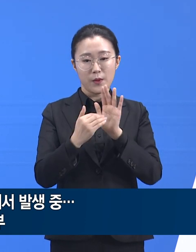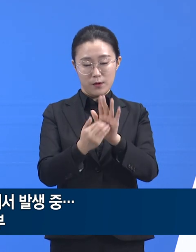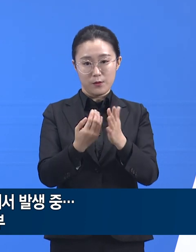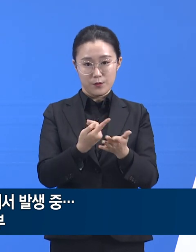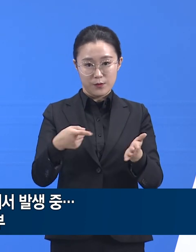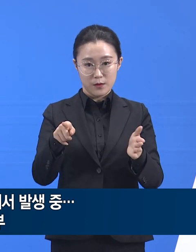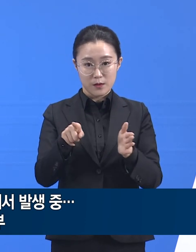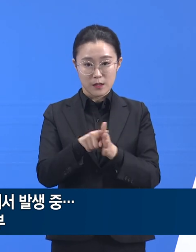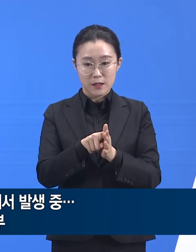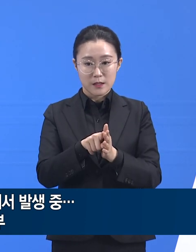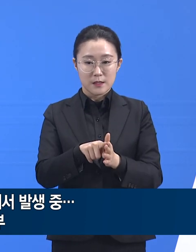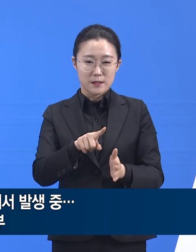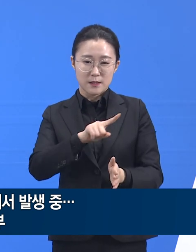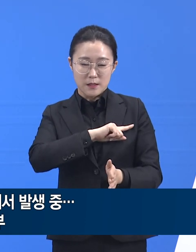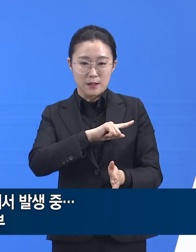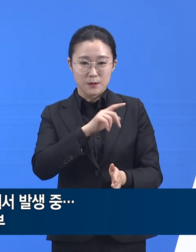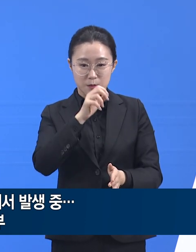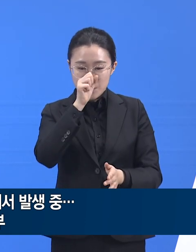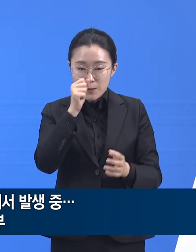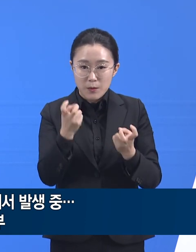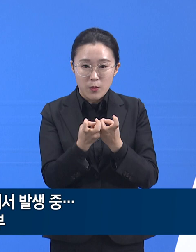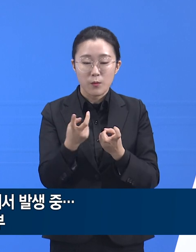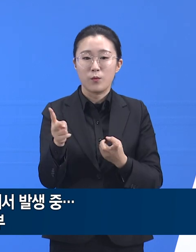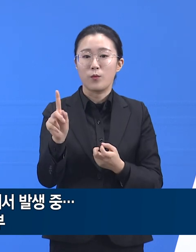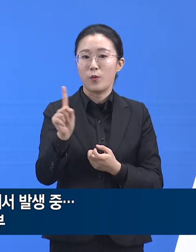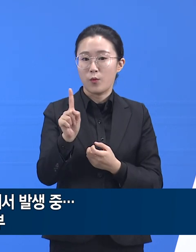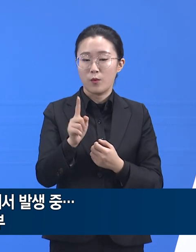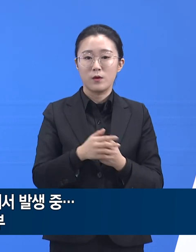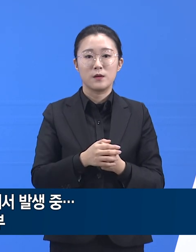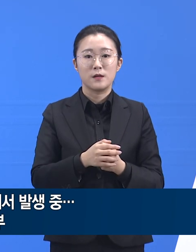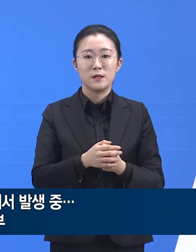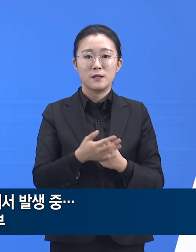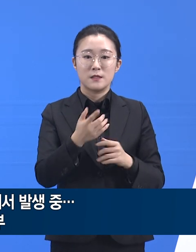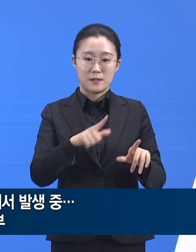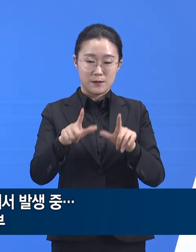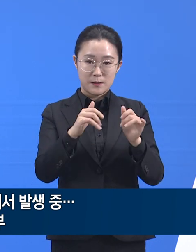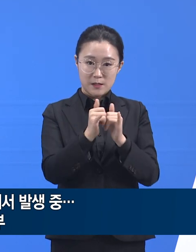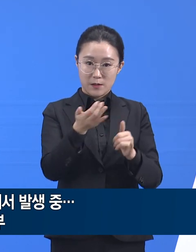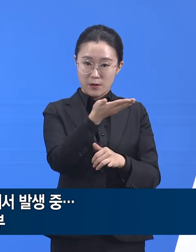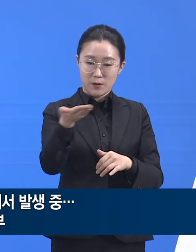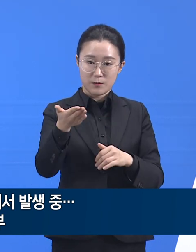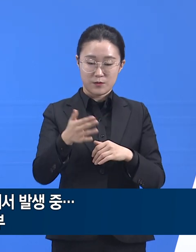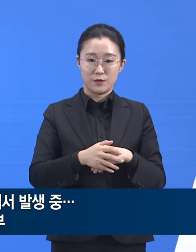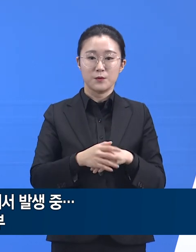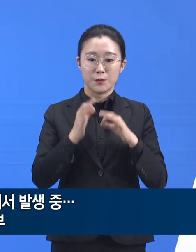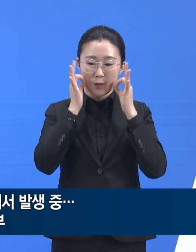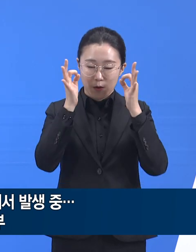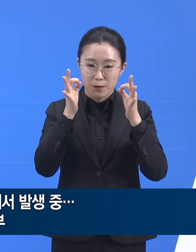우리들입니다. 경기도도 같이 최선의 노력을 다하겠습니다. 감사합니다.